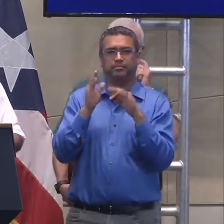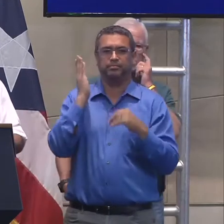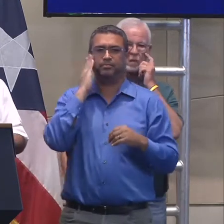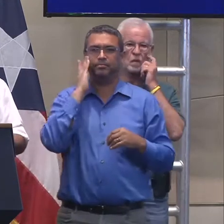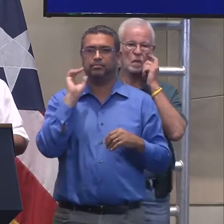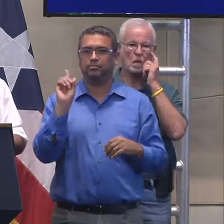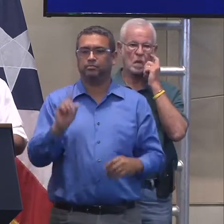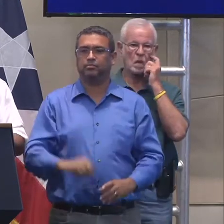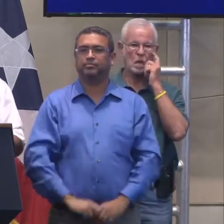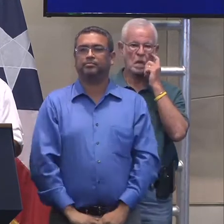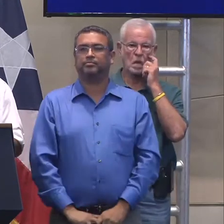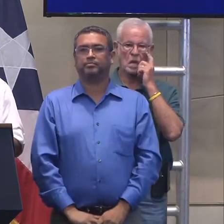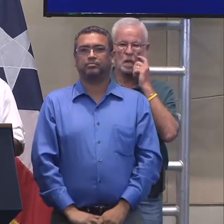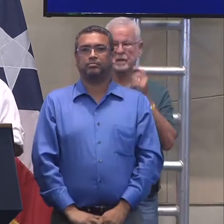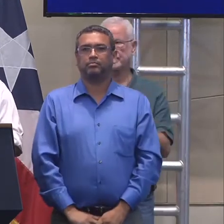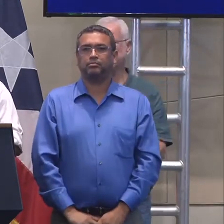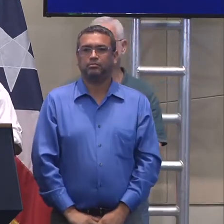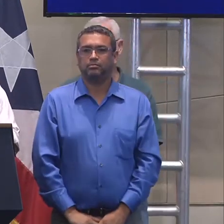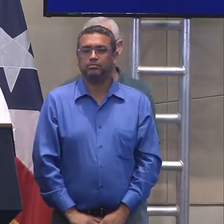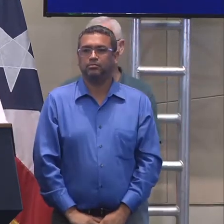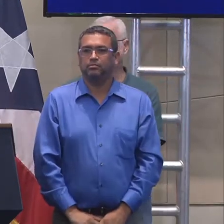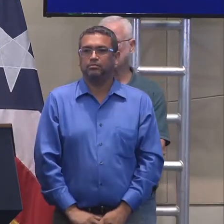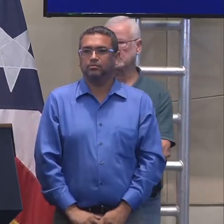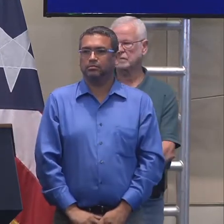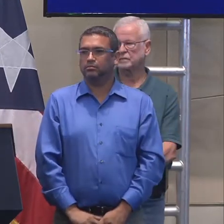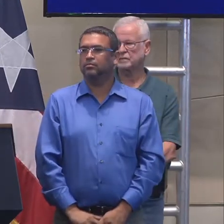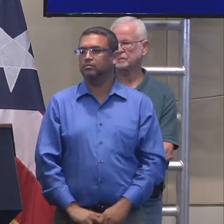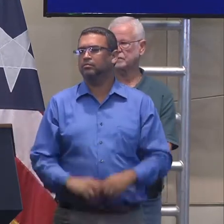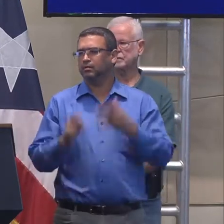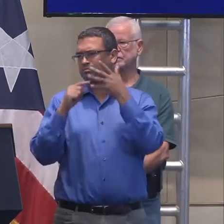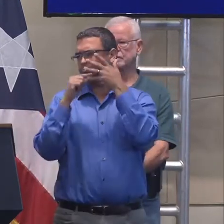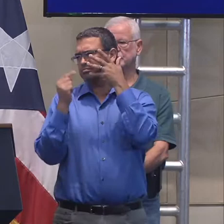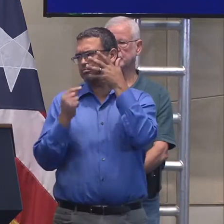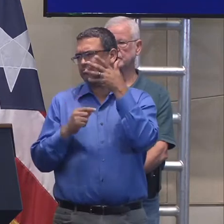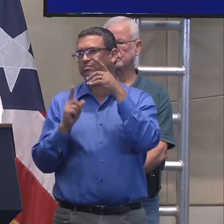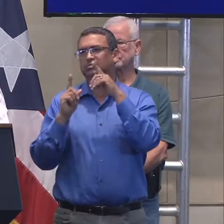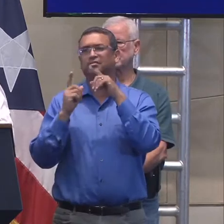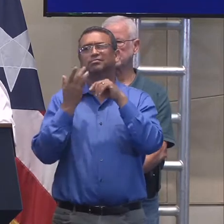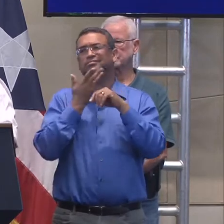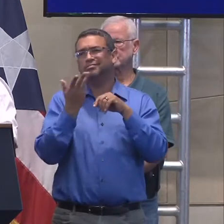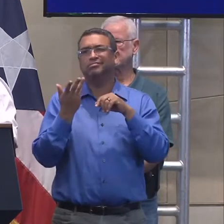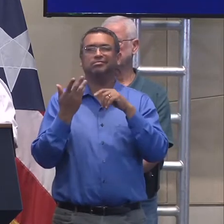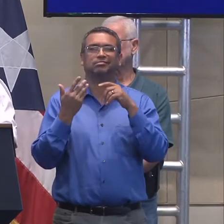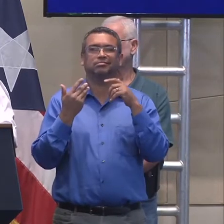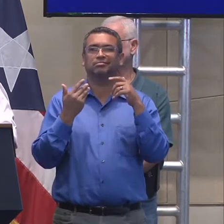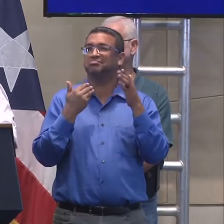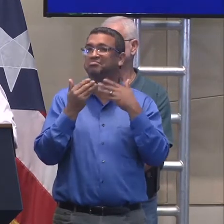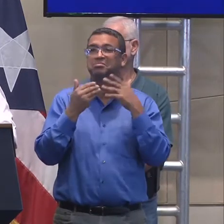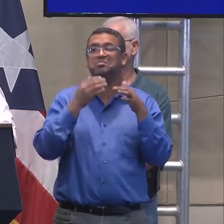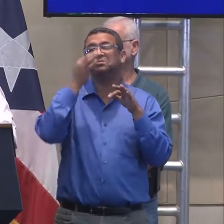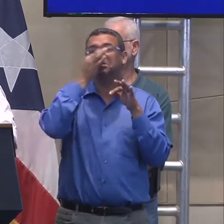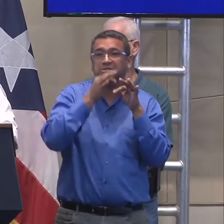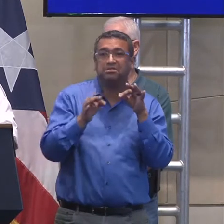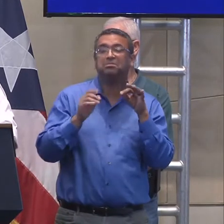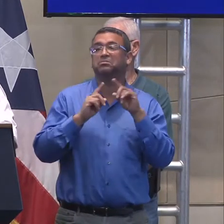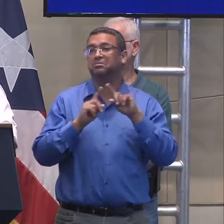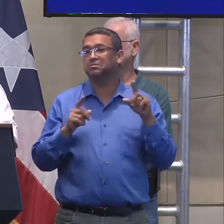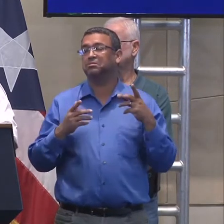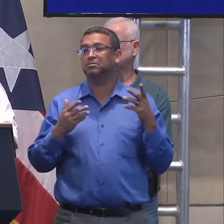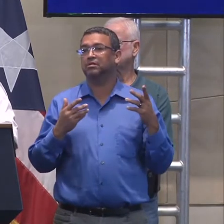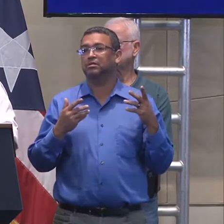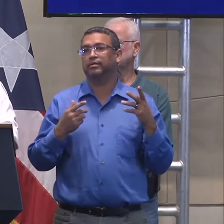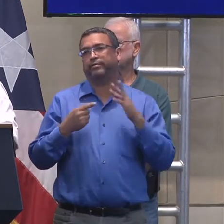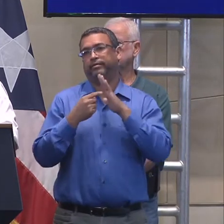ese agua y que lo puedan recoger. Y, y otras cosas, ¿verdad?, adicionales, son, son pequeñas, pero en el agregado termina siendo mucho. Eh,